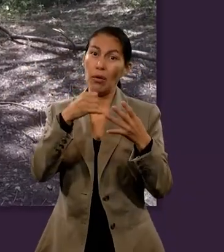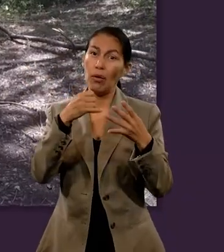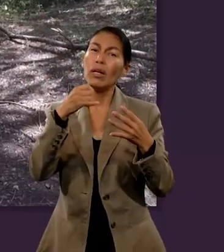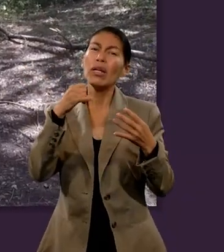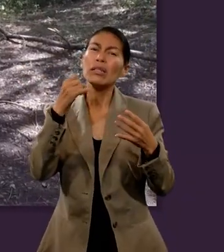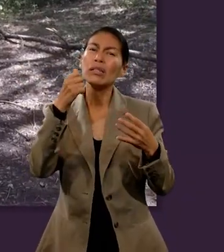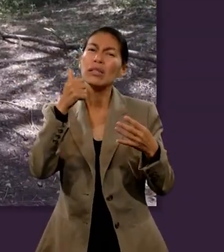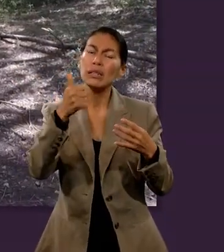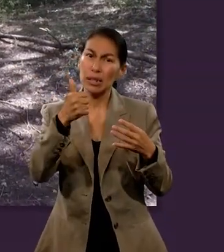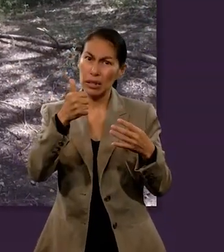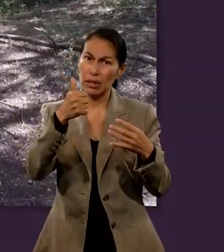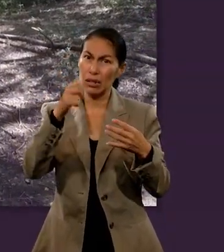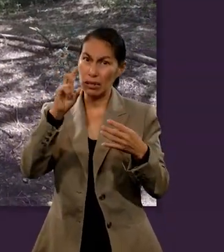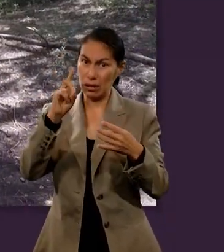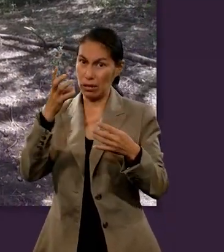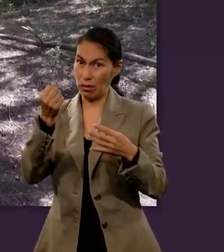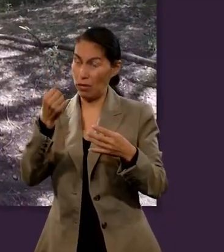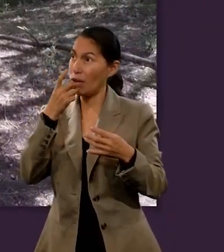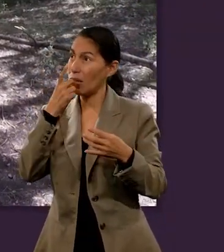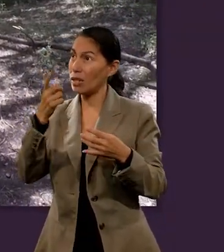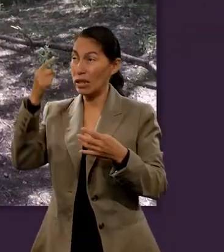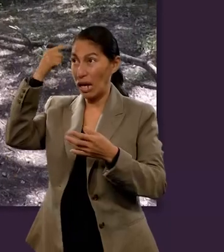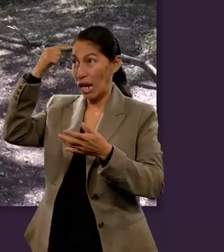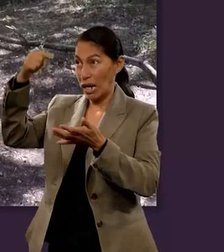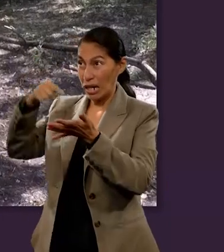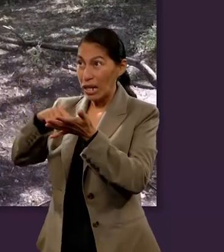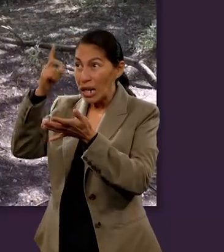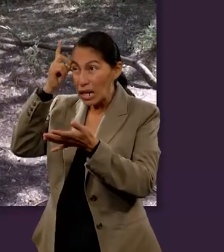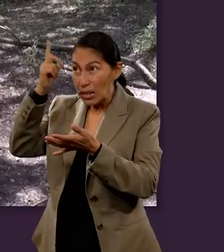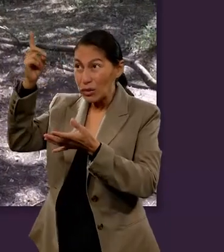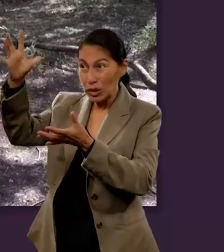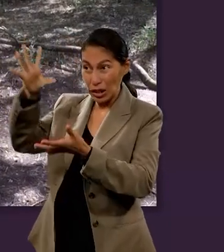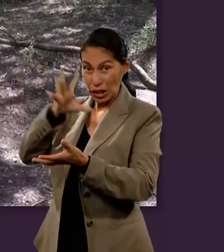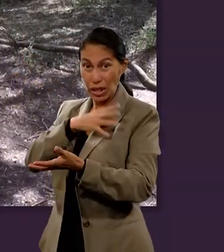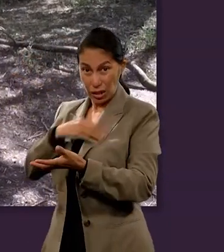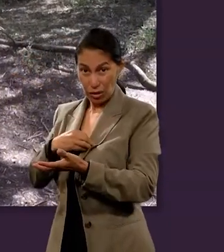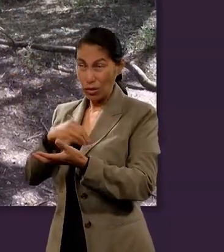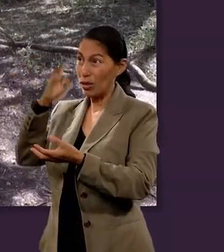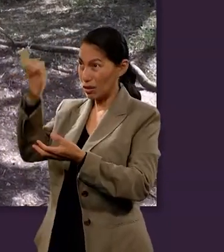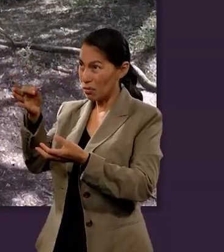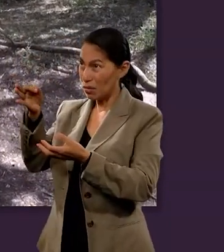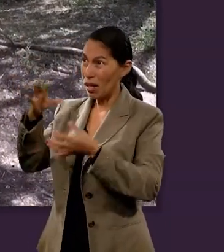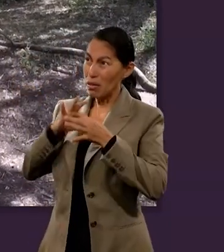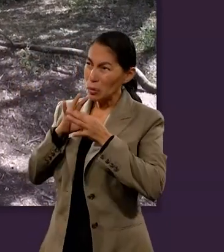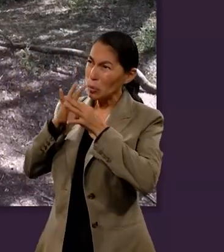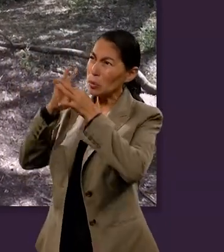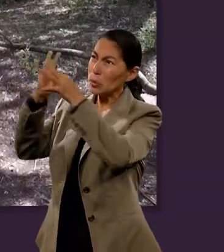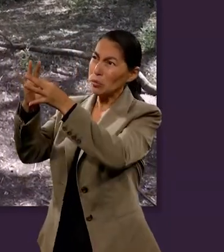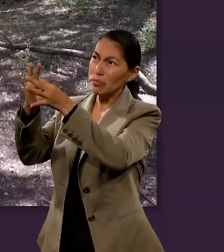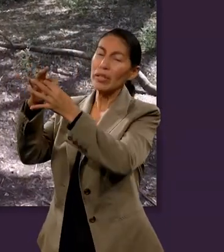librarnos del lago de fuego hay que estar en ese libro. ¿Cómo? Juan 3.36, el que cree en el Hijo,